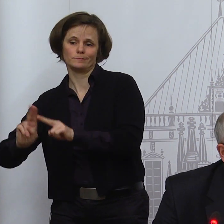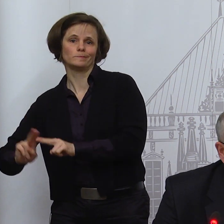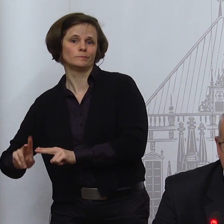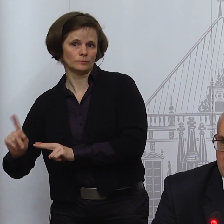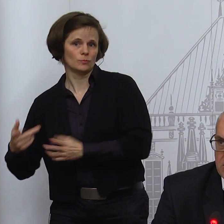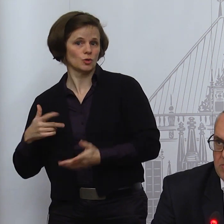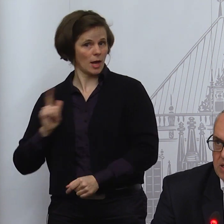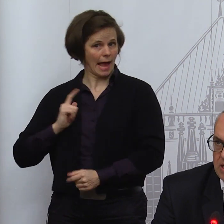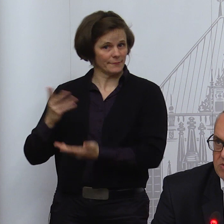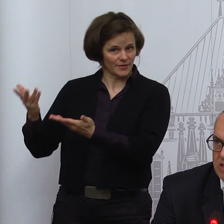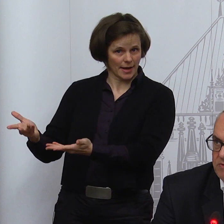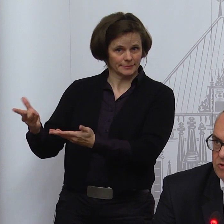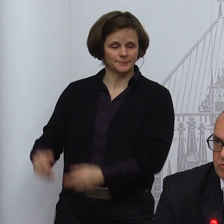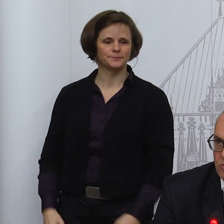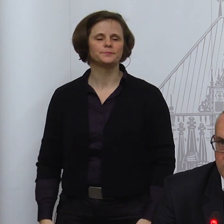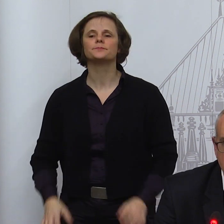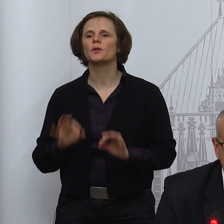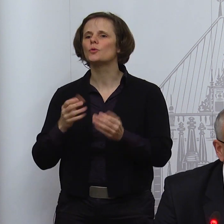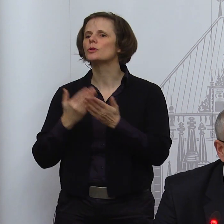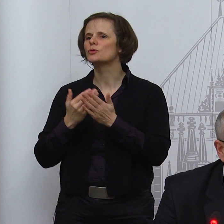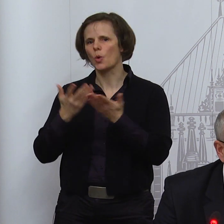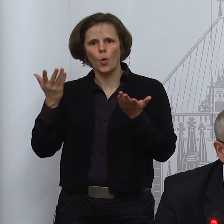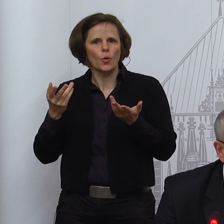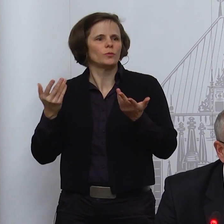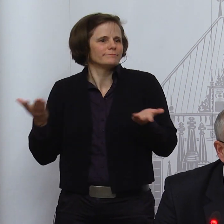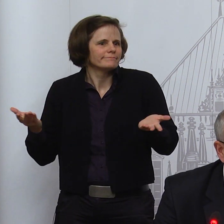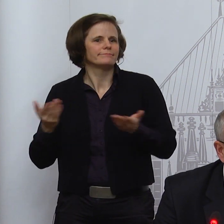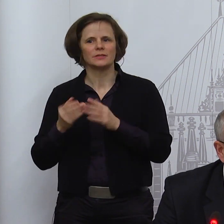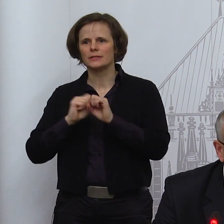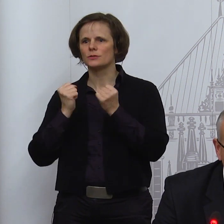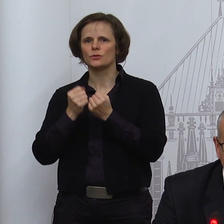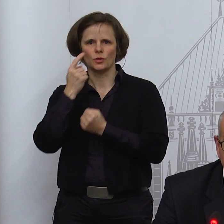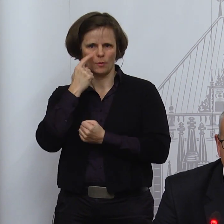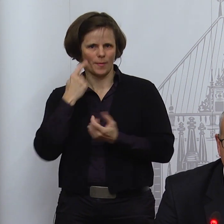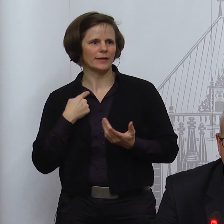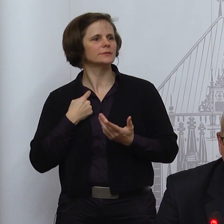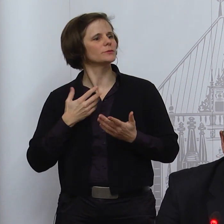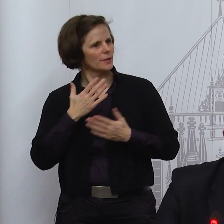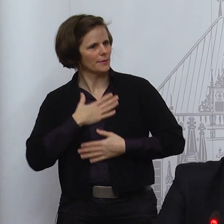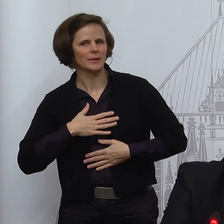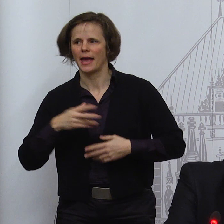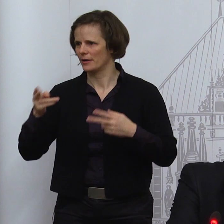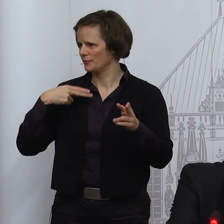die Perspektive. bedanke mich erstmal fürs Zuhören und stehe natürlich gerne für Fragen zur Verfügung. Besten Dank.